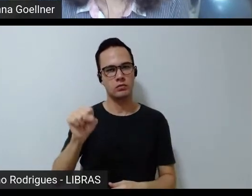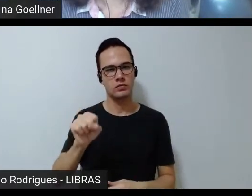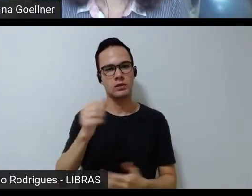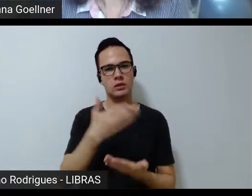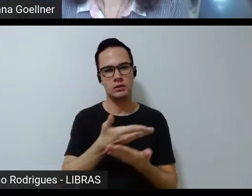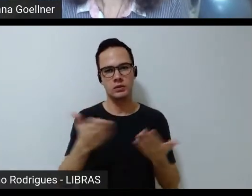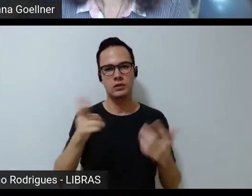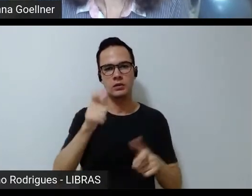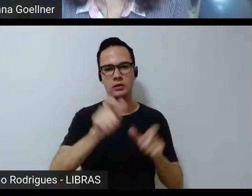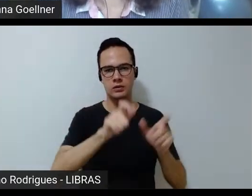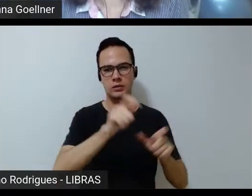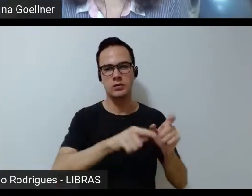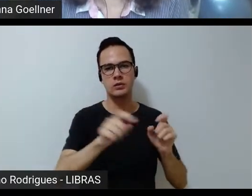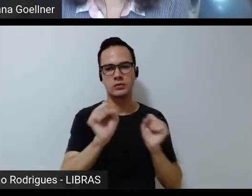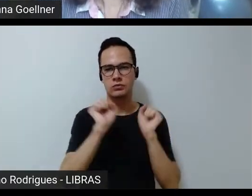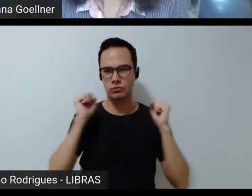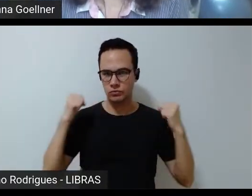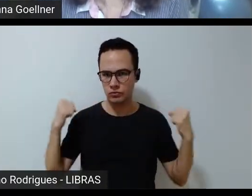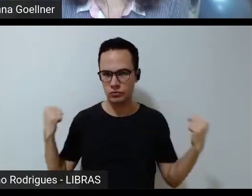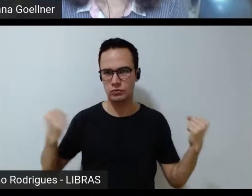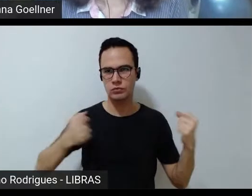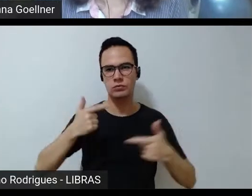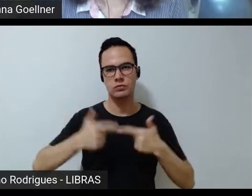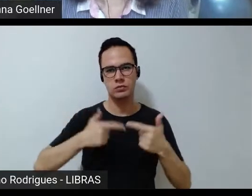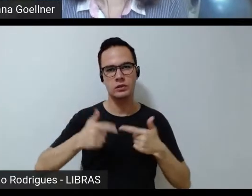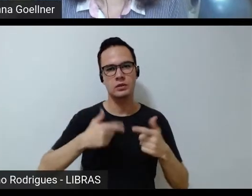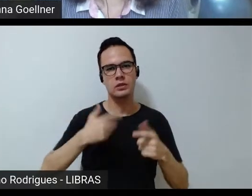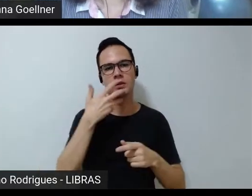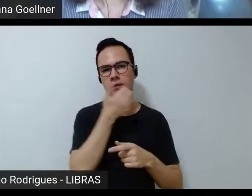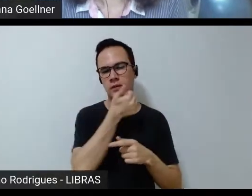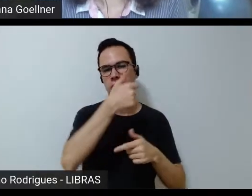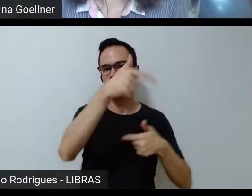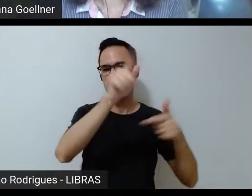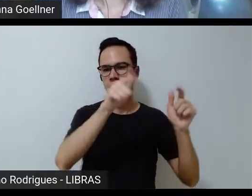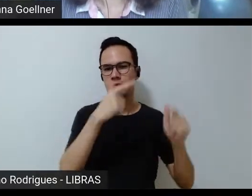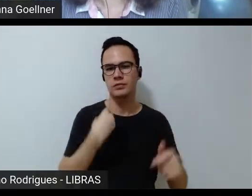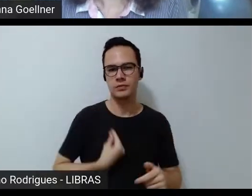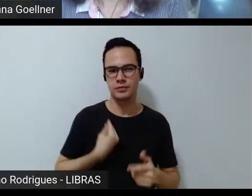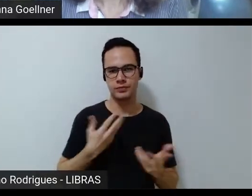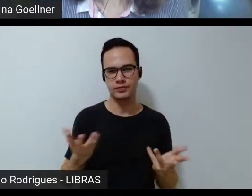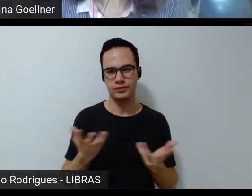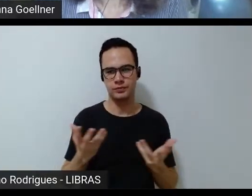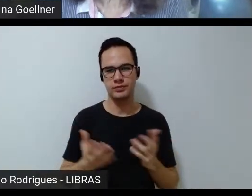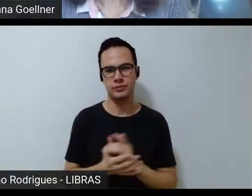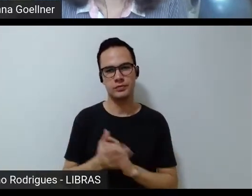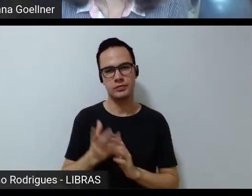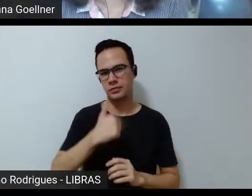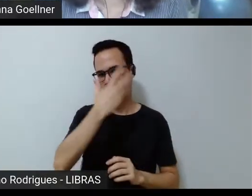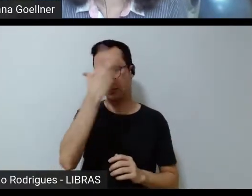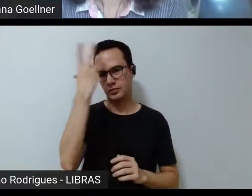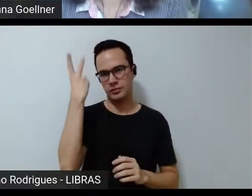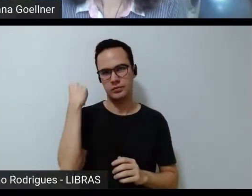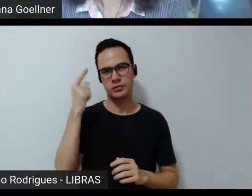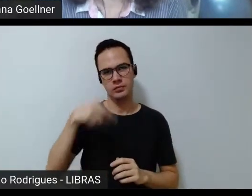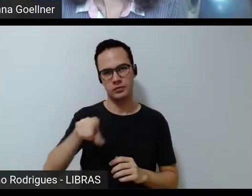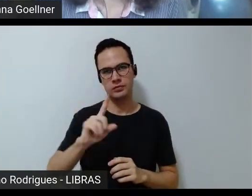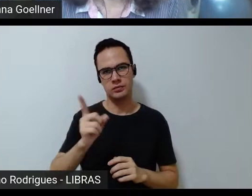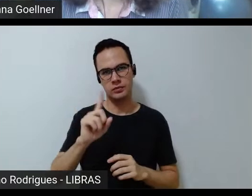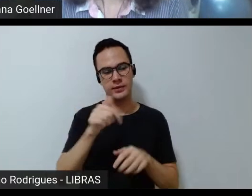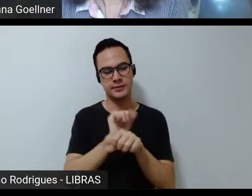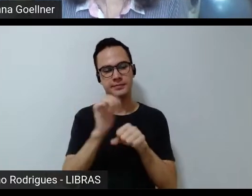pessoas que estão fazendo a linha de frente e que estão salvando outras vidas nesse momento não podemos esquecer que estamos num contexto